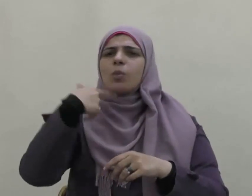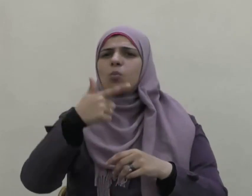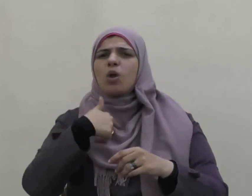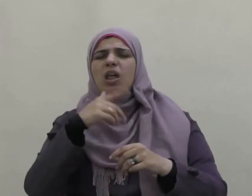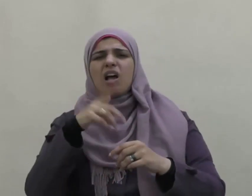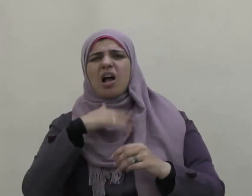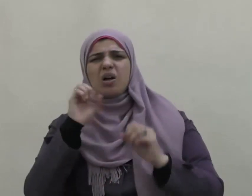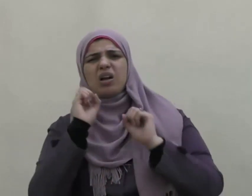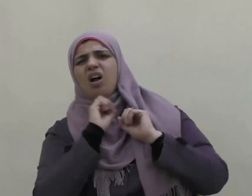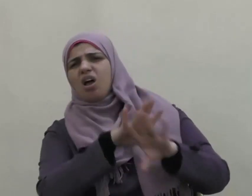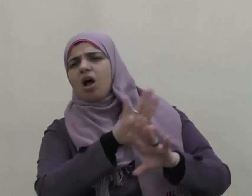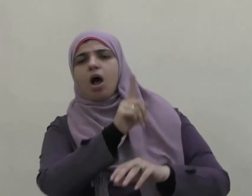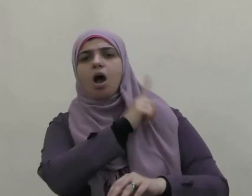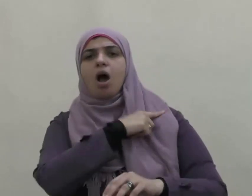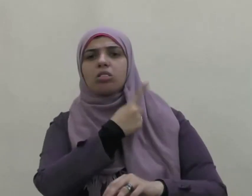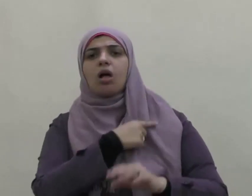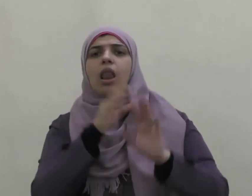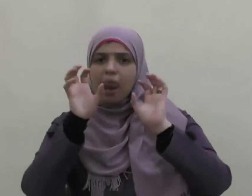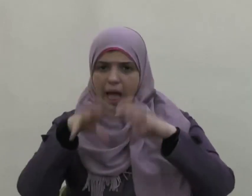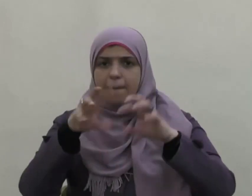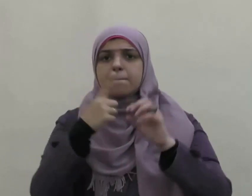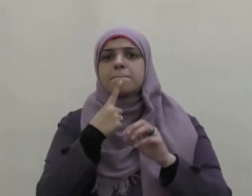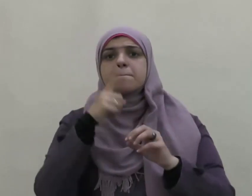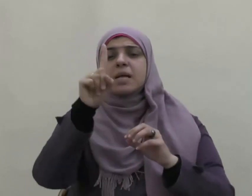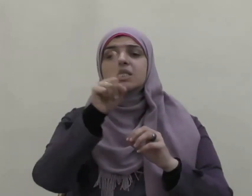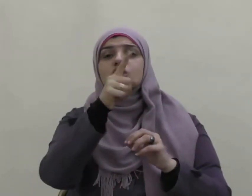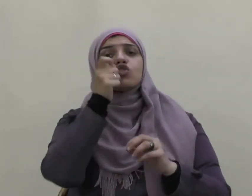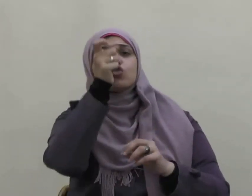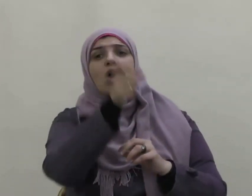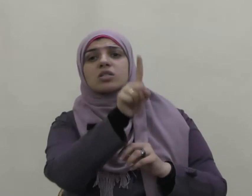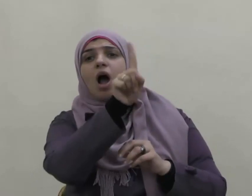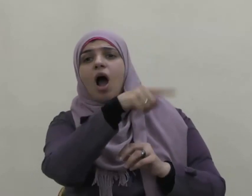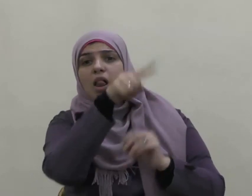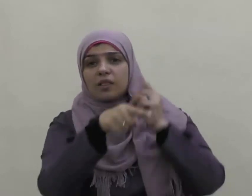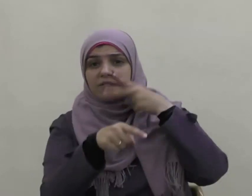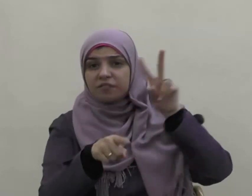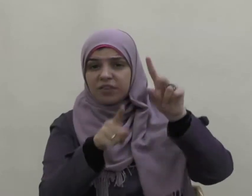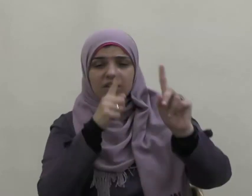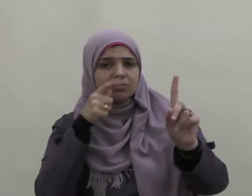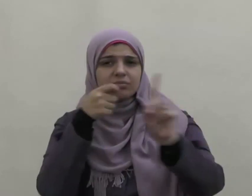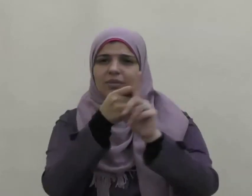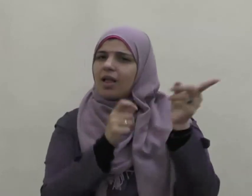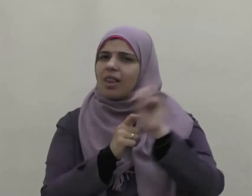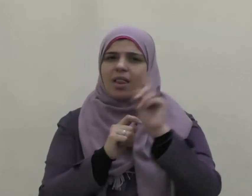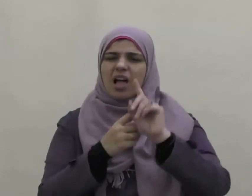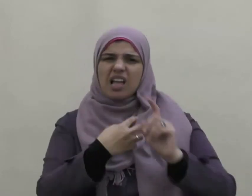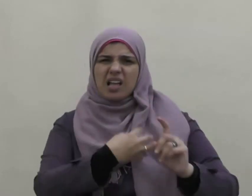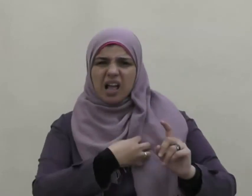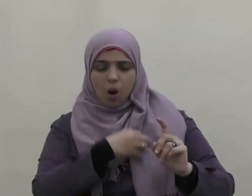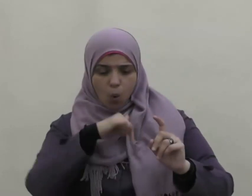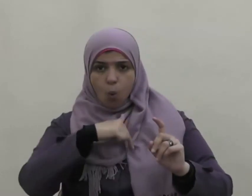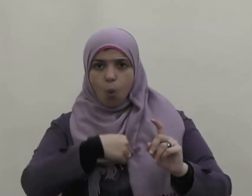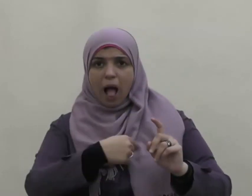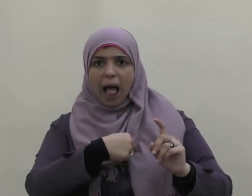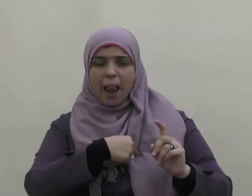دائما ولكن لا تكره المخطئ وأبغض بكل قلبك المعصية لكن